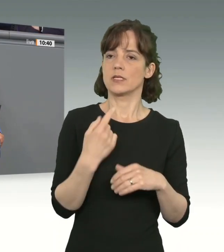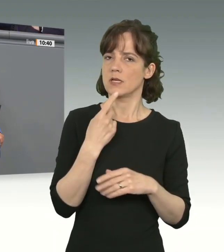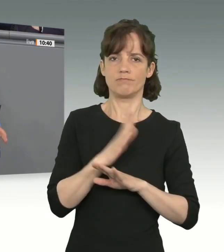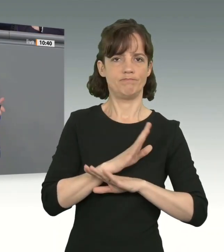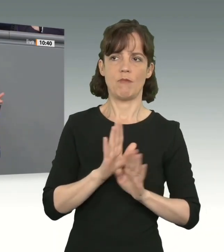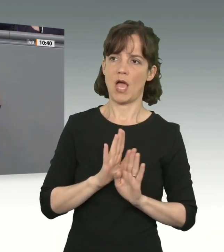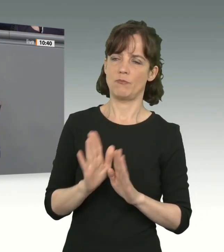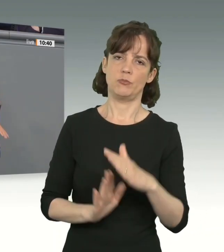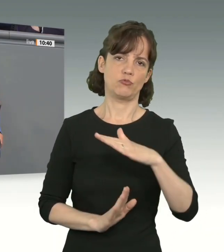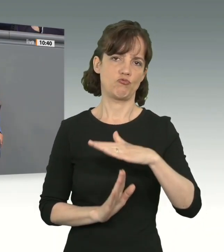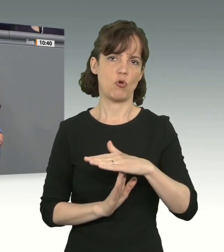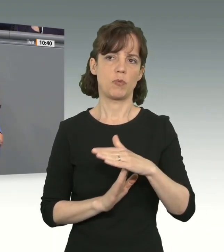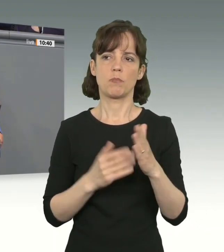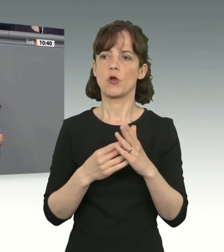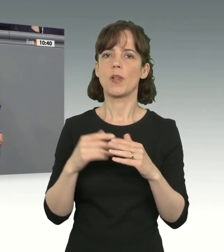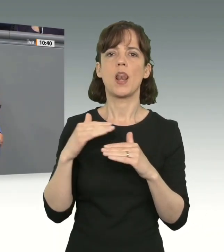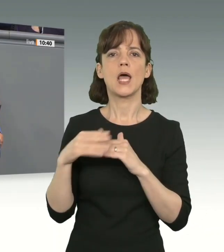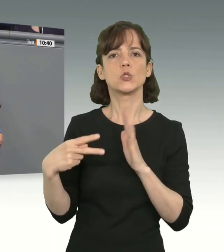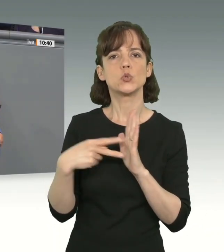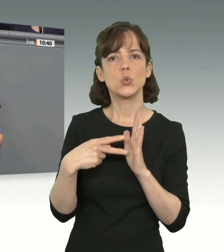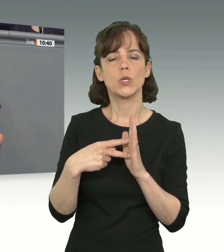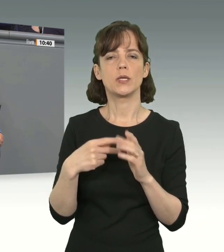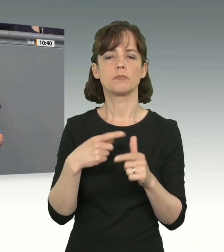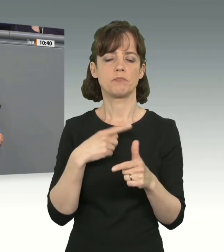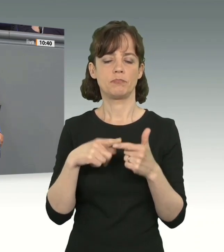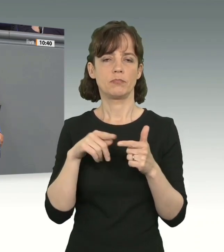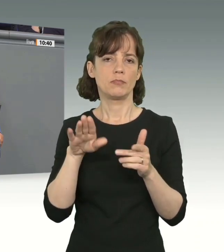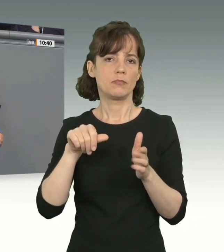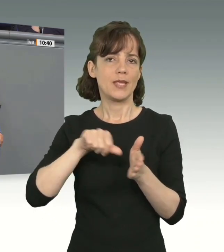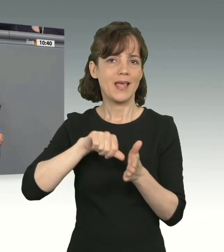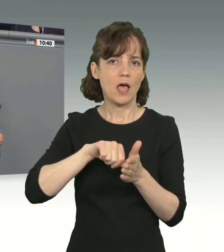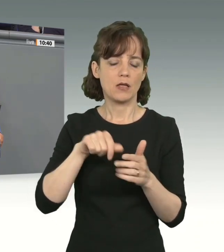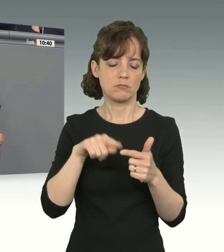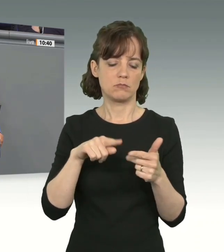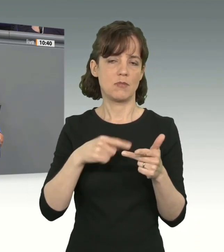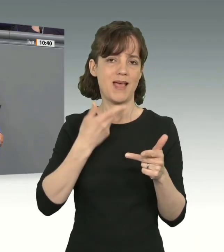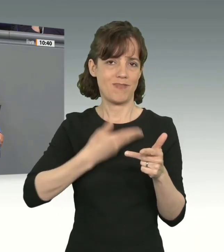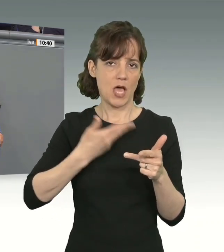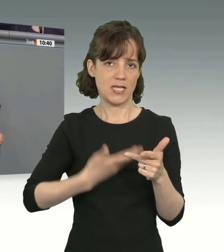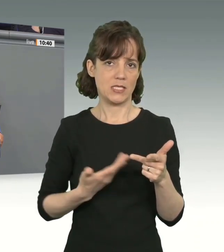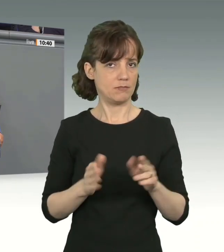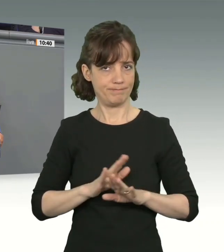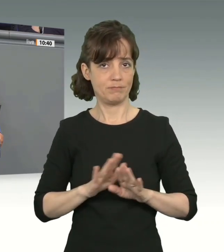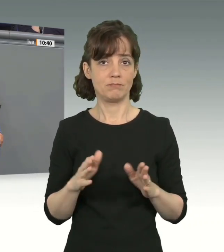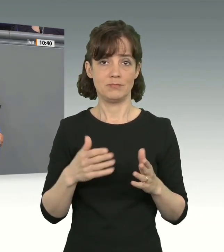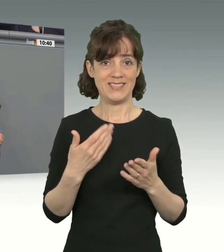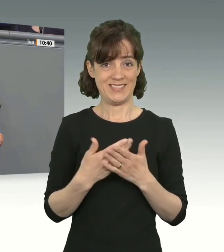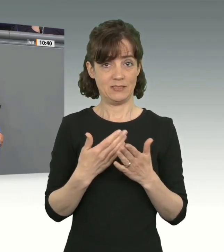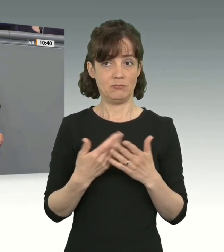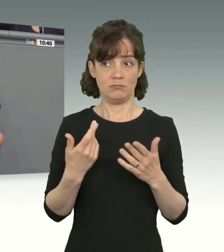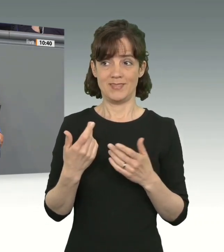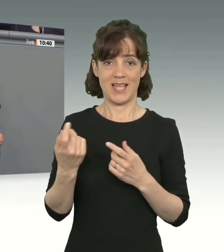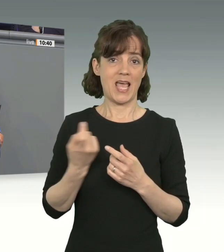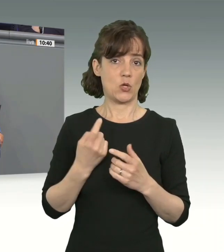Abschiebungen etwa nach Syrien, in den Iran oder nach Afghanistan gibt. Allein 70 000 Menschen sind aus diesen